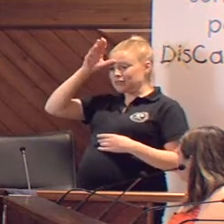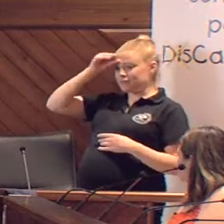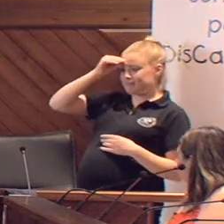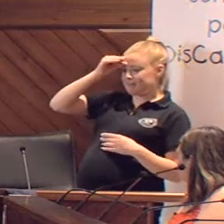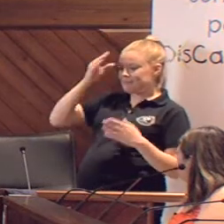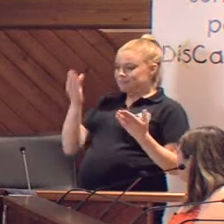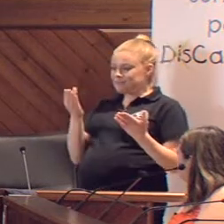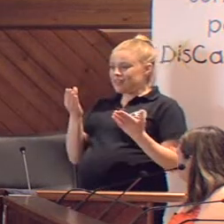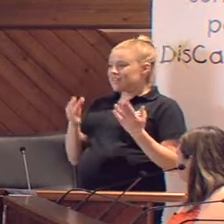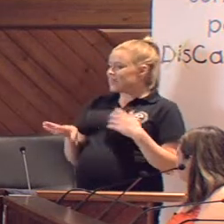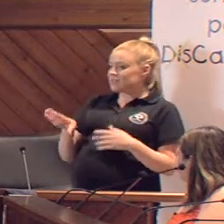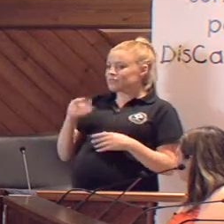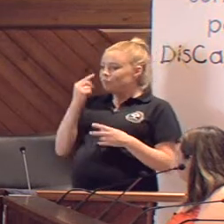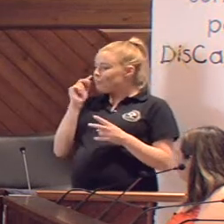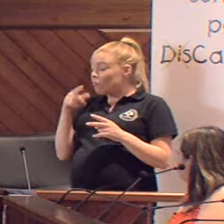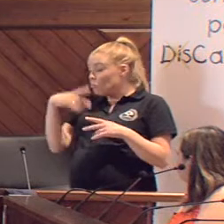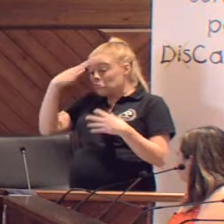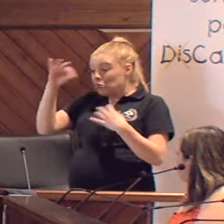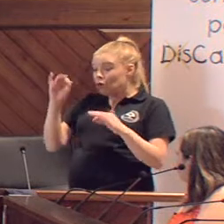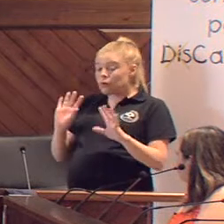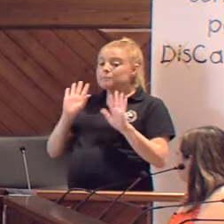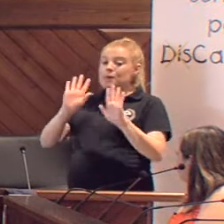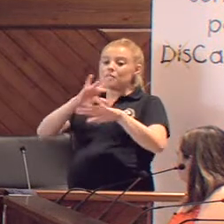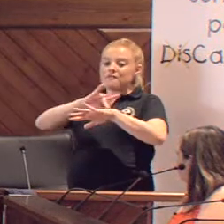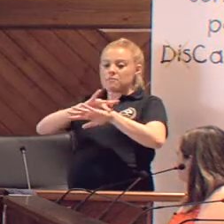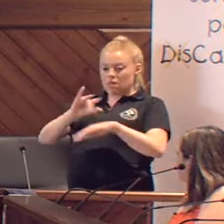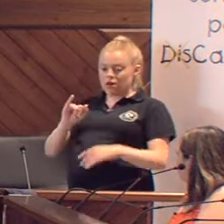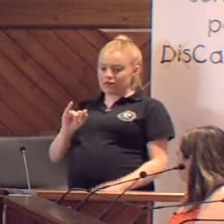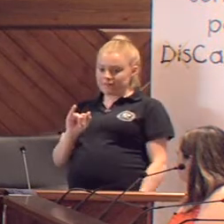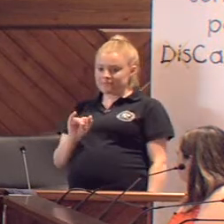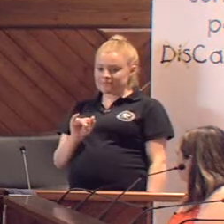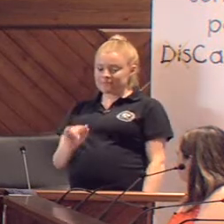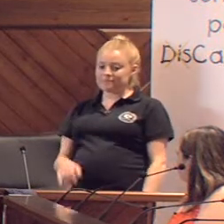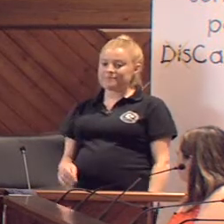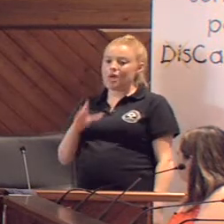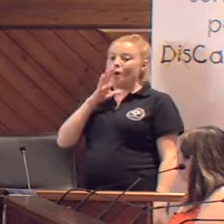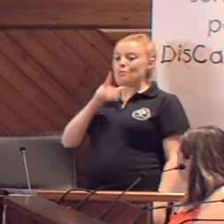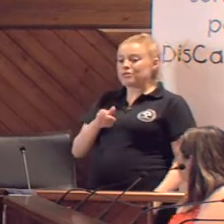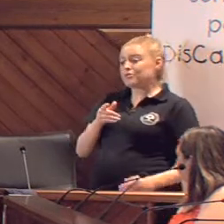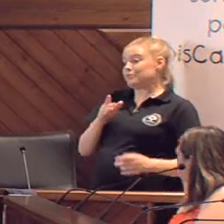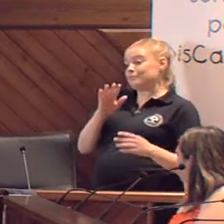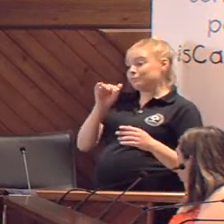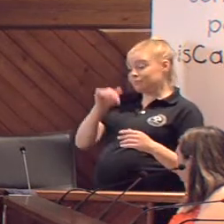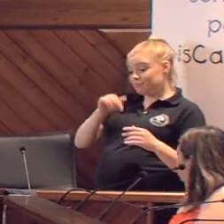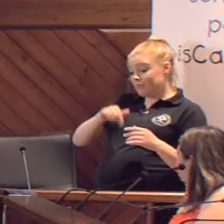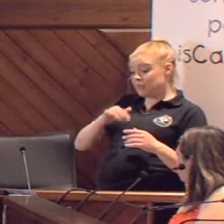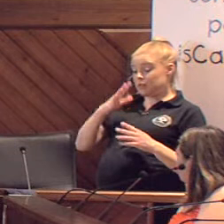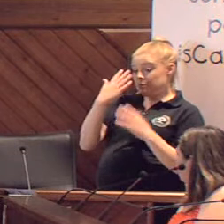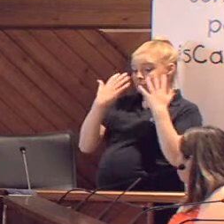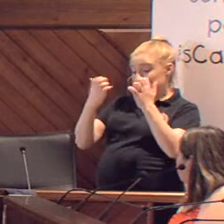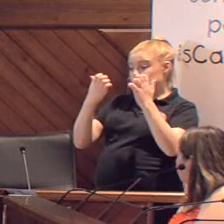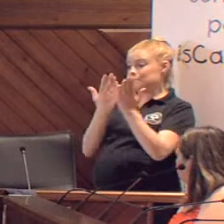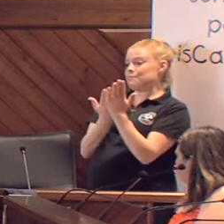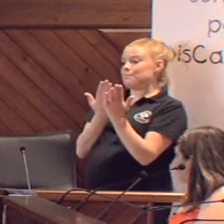inapreciables, pero que existe la enfermedad. Por eso, desde aquí queremos proponer,